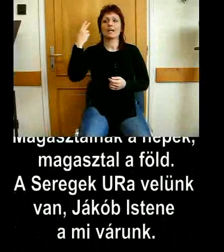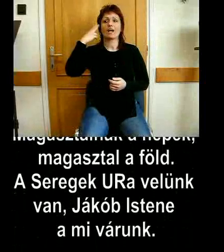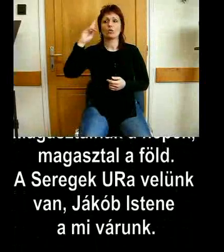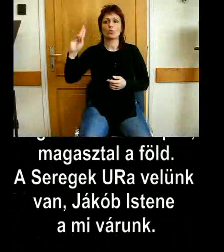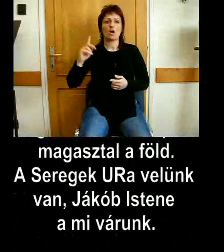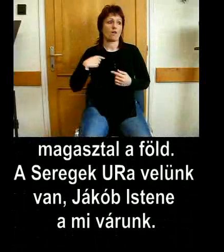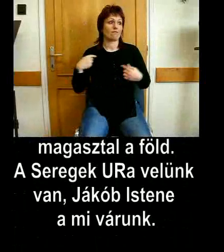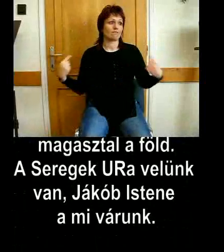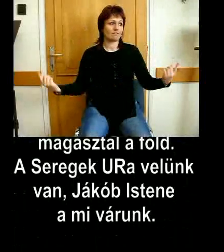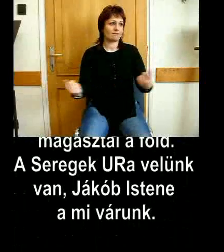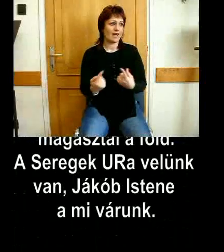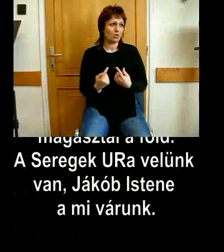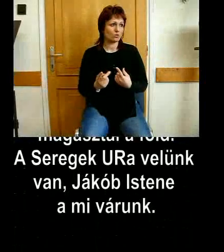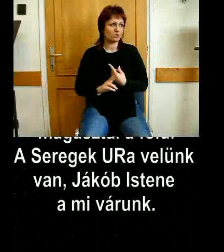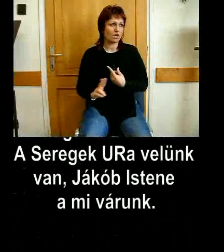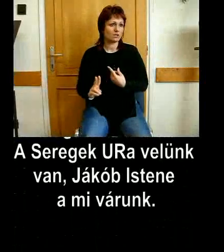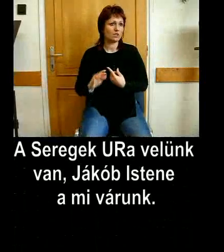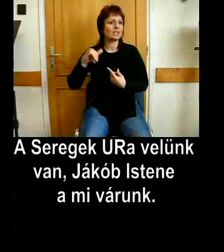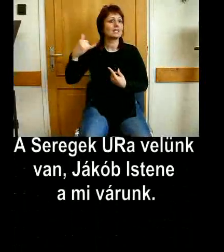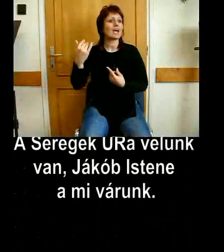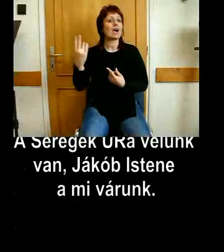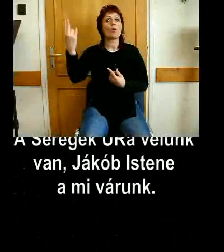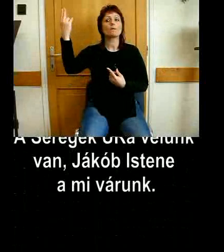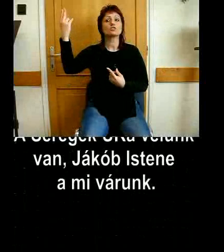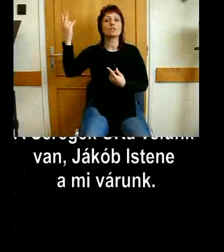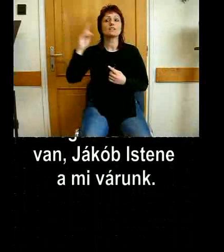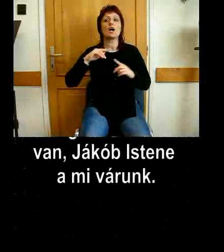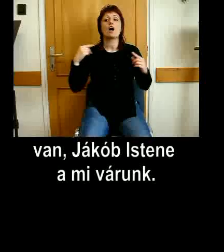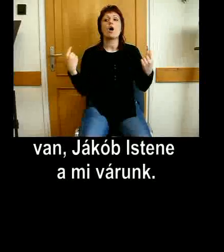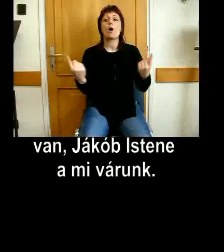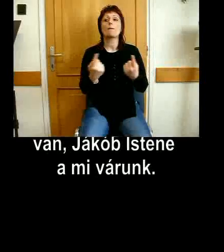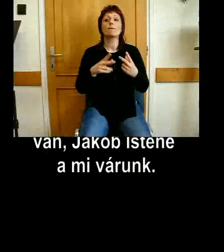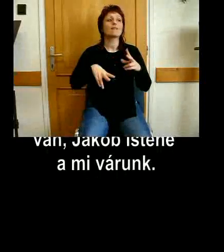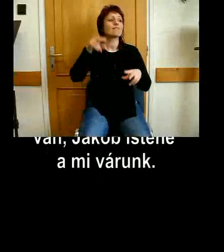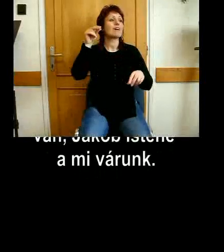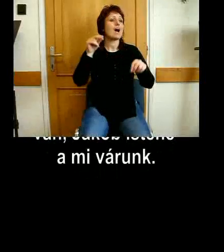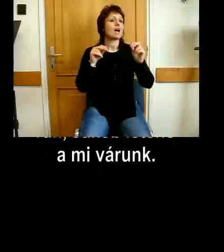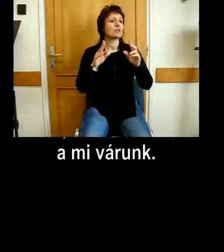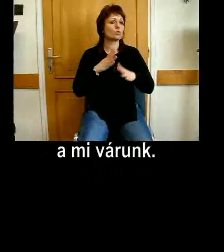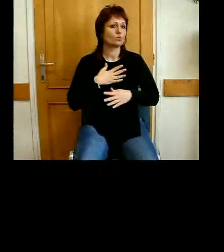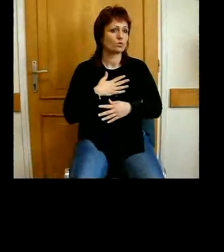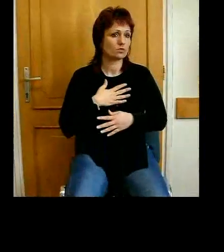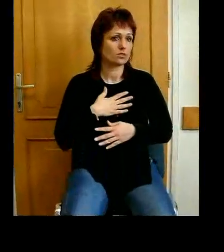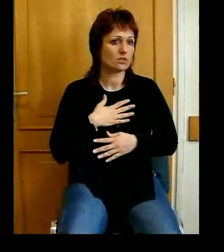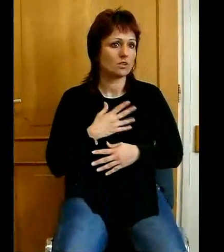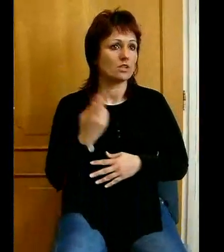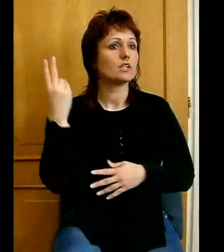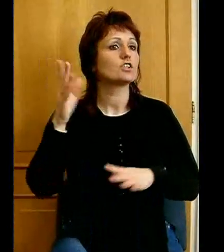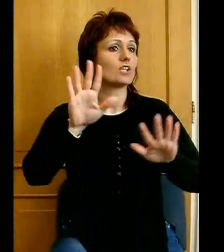jákók Istene, ami várunk. Isten áldása legyen az ő idéjének